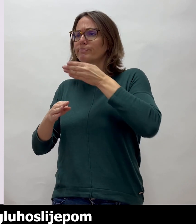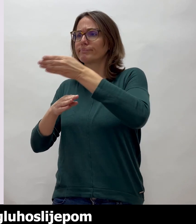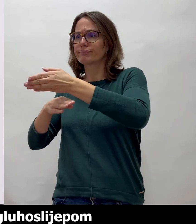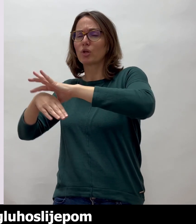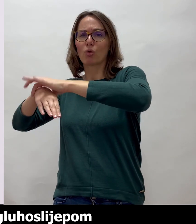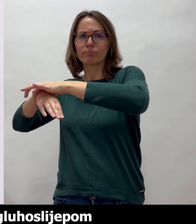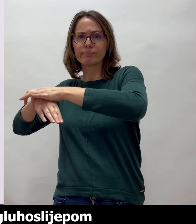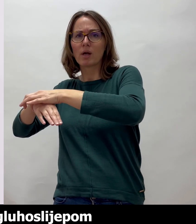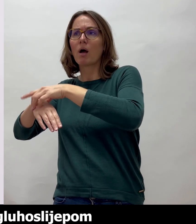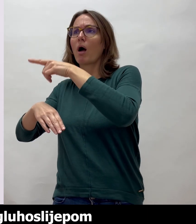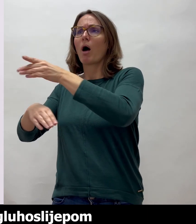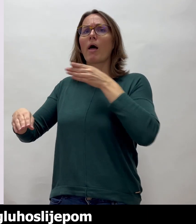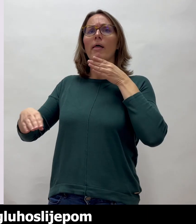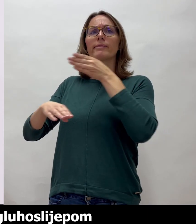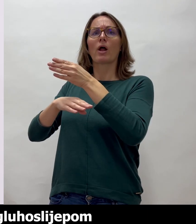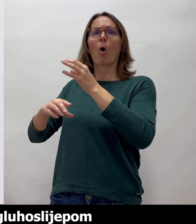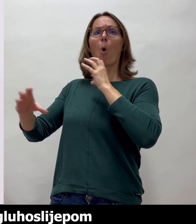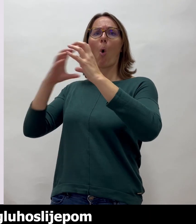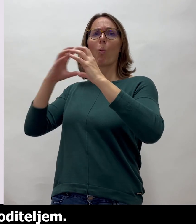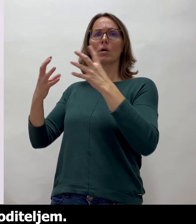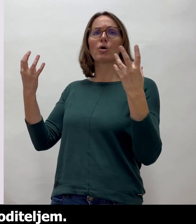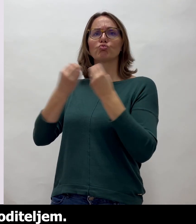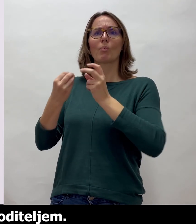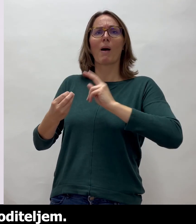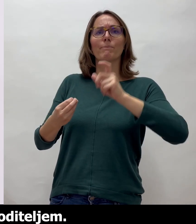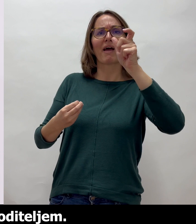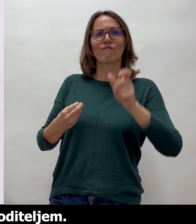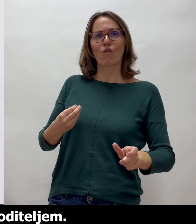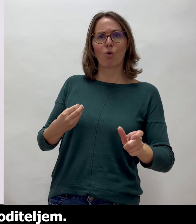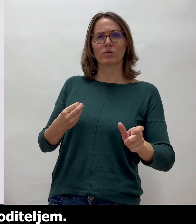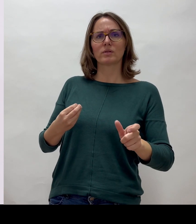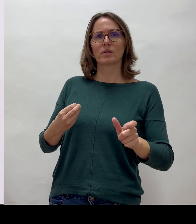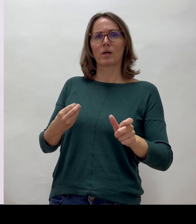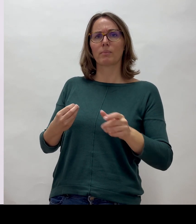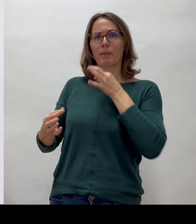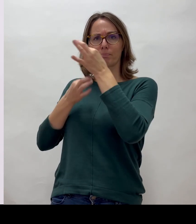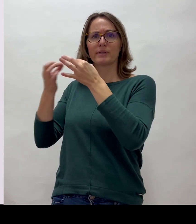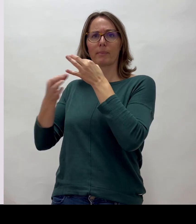obraća direktno gluhoslijepom pacijentu, već komunicira isključivo s prevoditeljem.